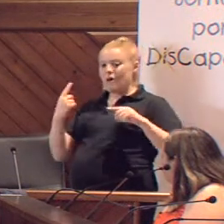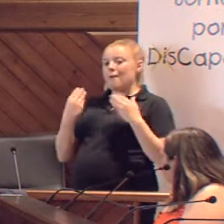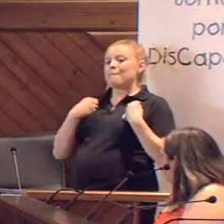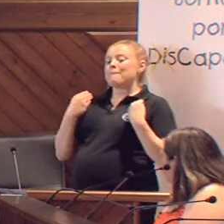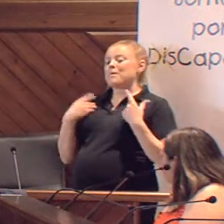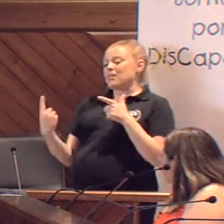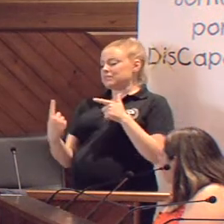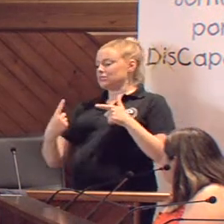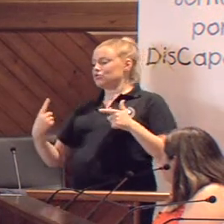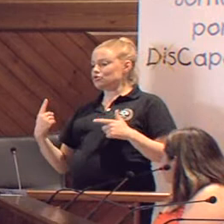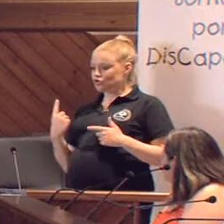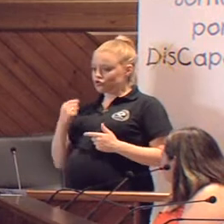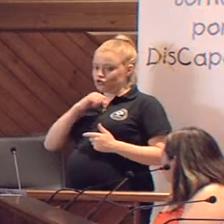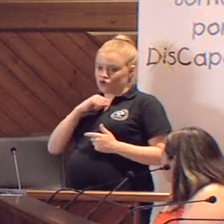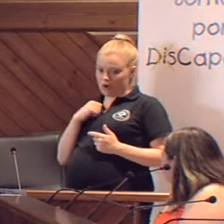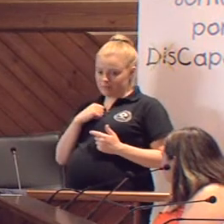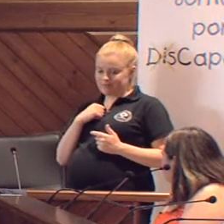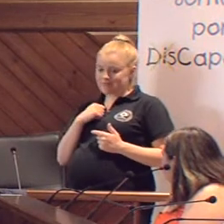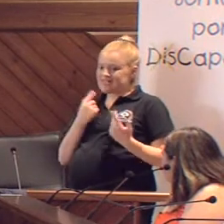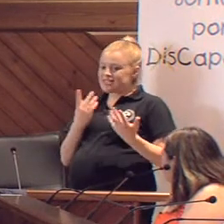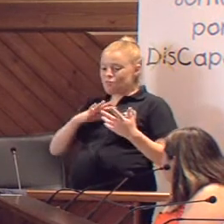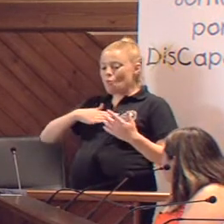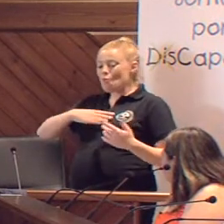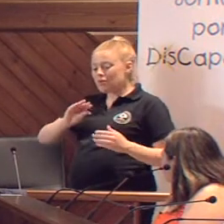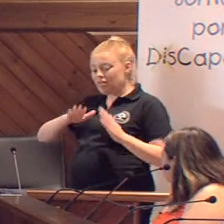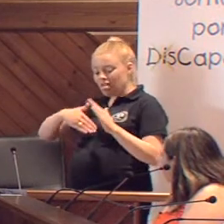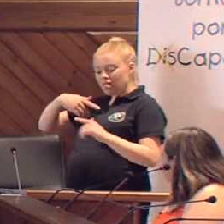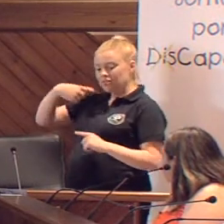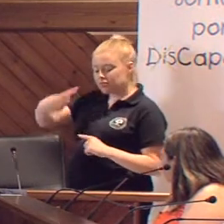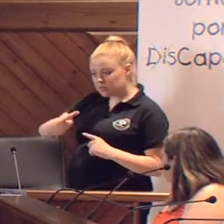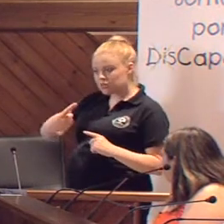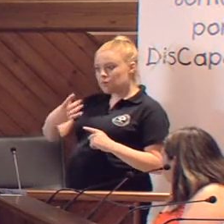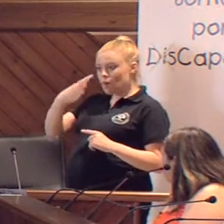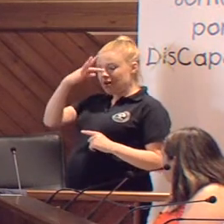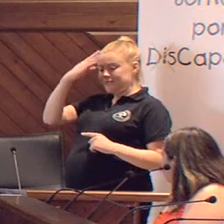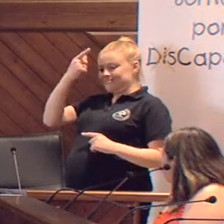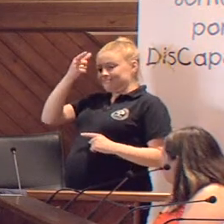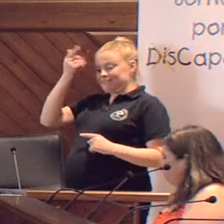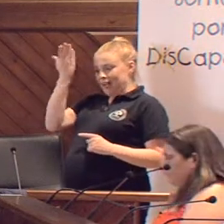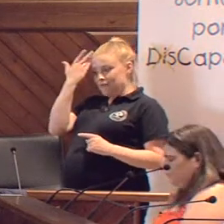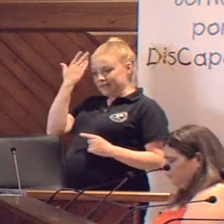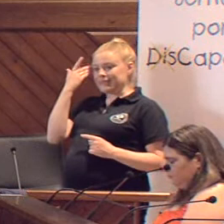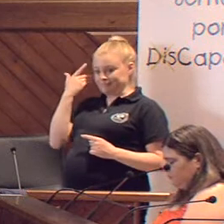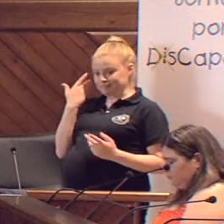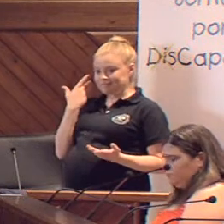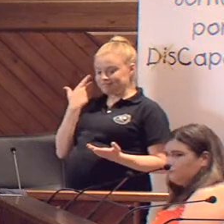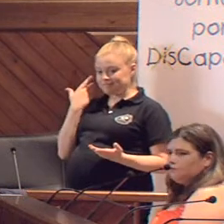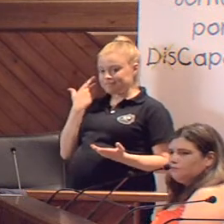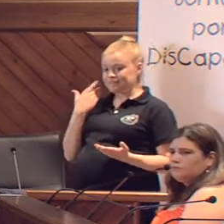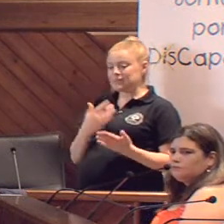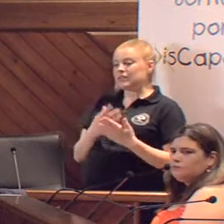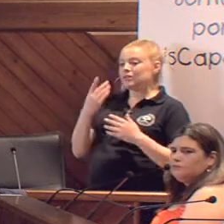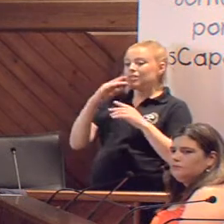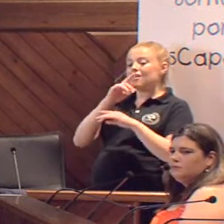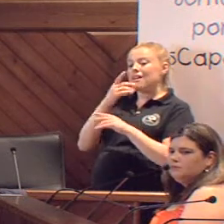de alarma, que se pueden derivar en una demencia. Por lo que hacemos un llamamiento a los vecinos, amigos y a la población en